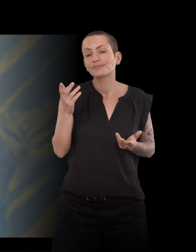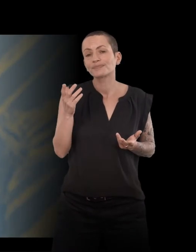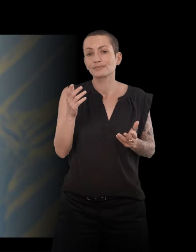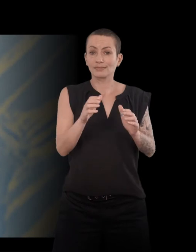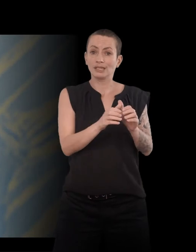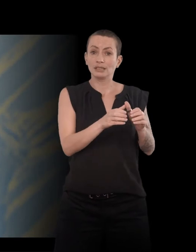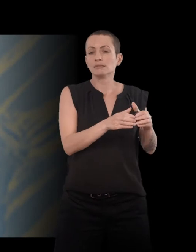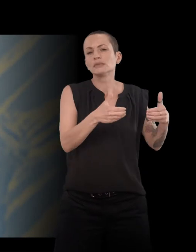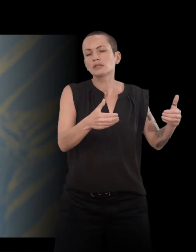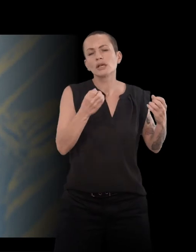non plus, d'ailleurs, n jamais très loin.